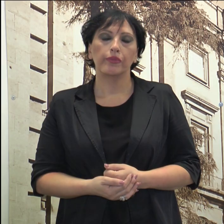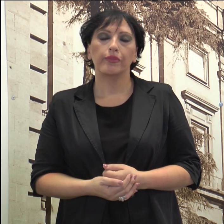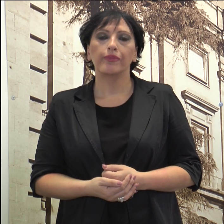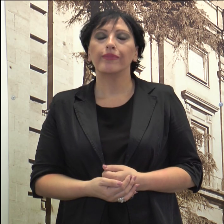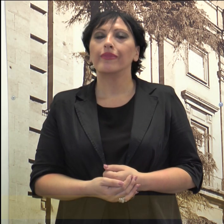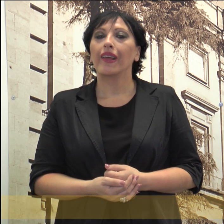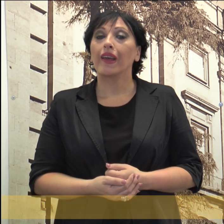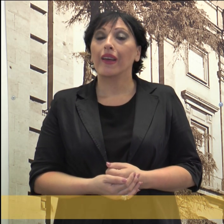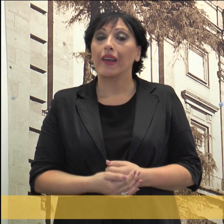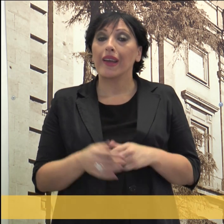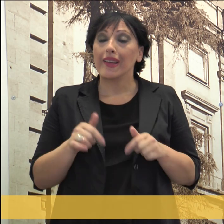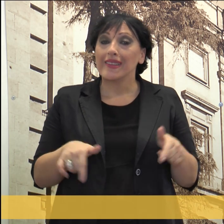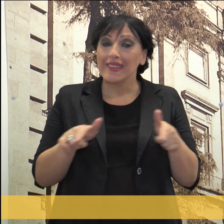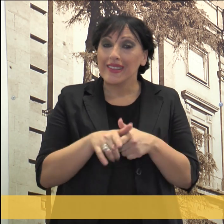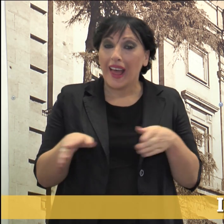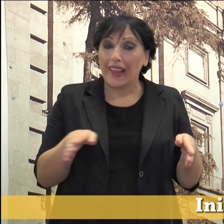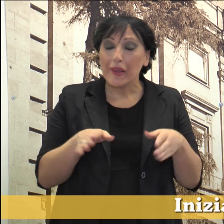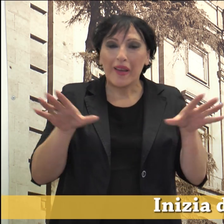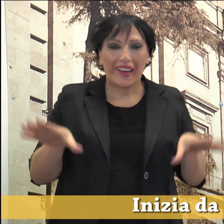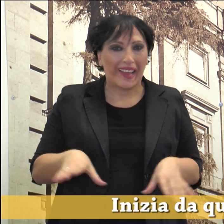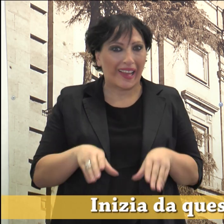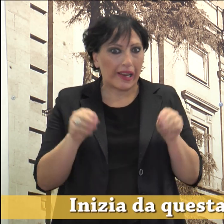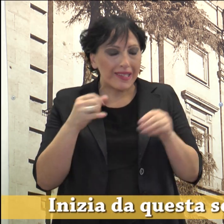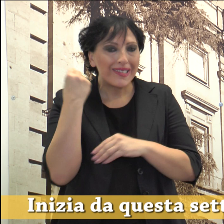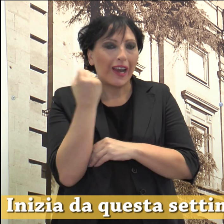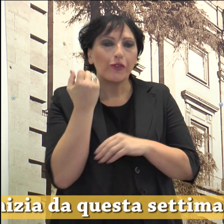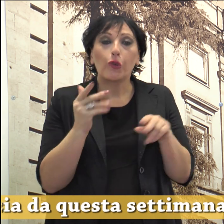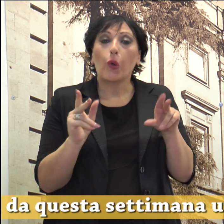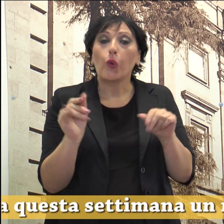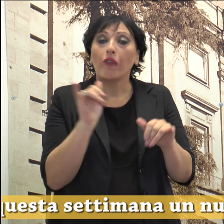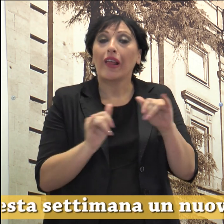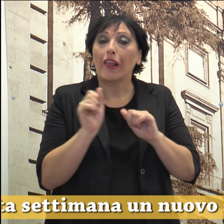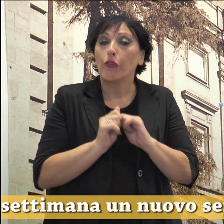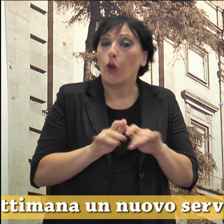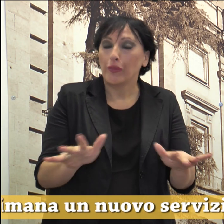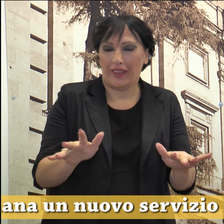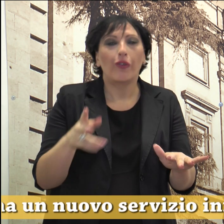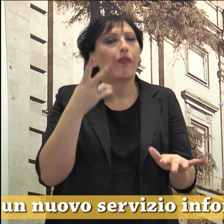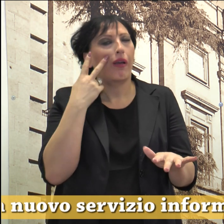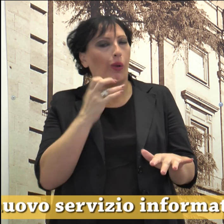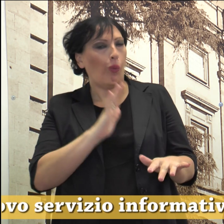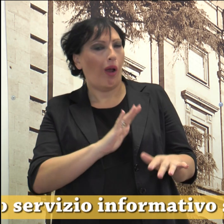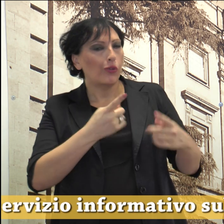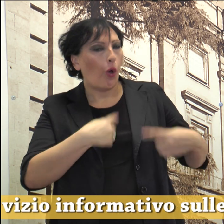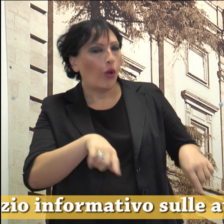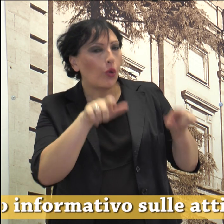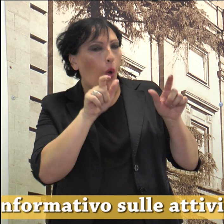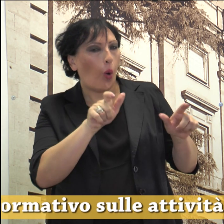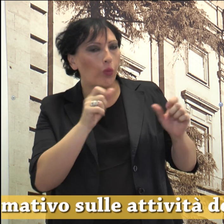Inizia questa settimana un nuovo servizio informativo sulle attività del Consiglio Comunale, rivolto ai